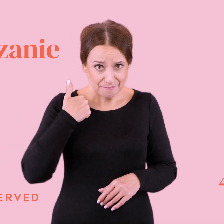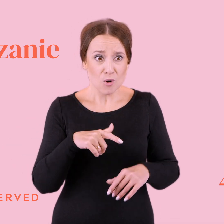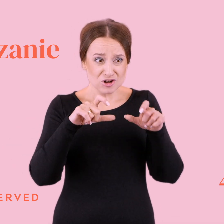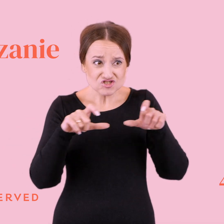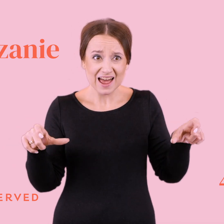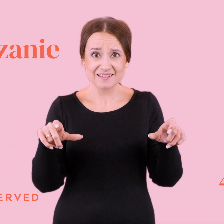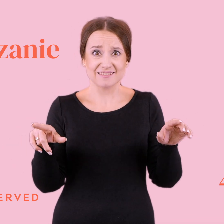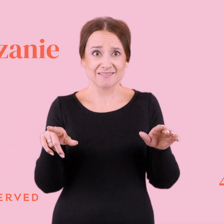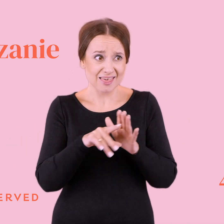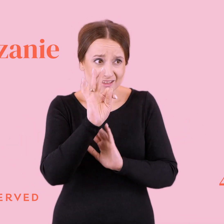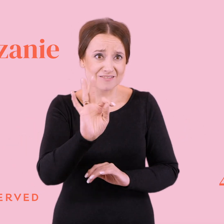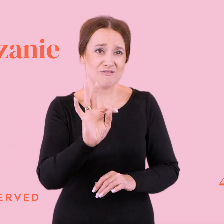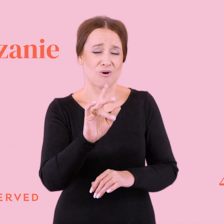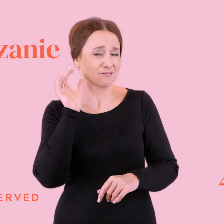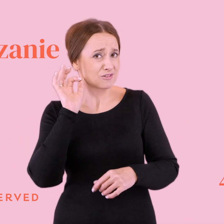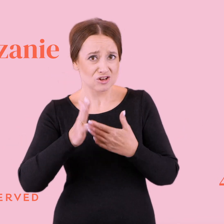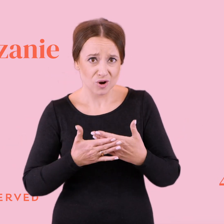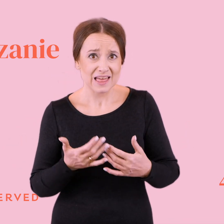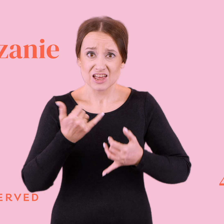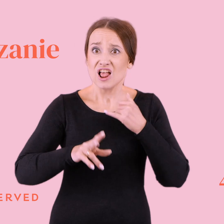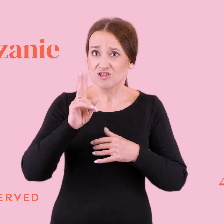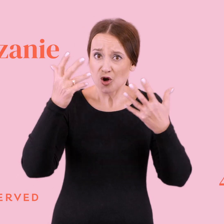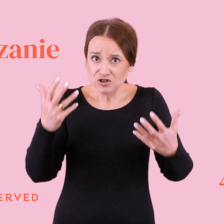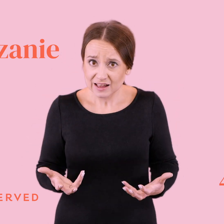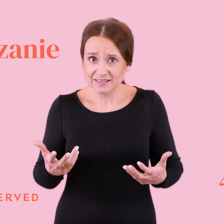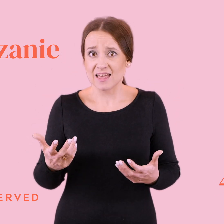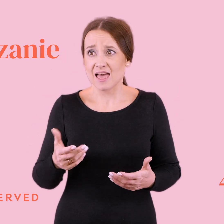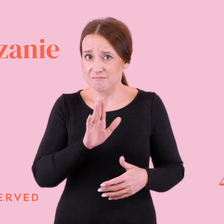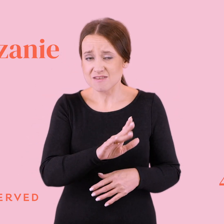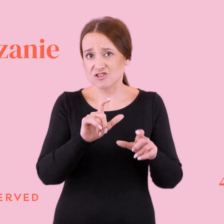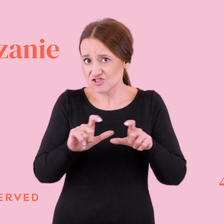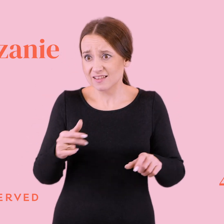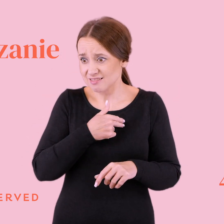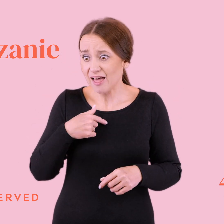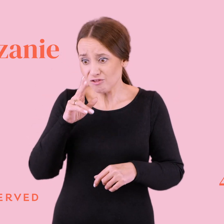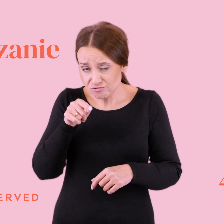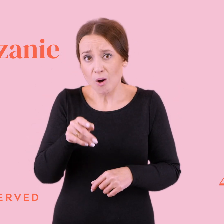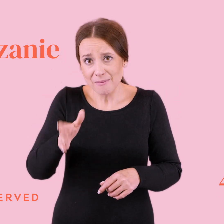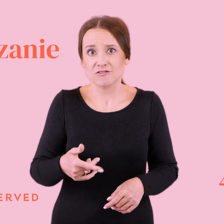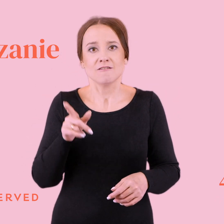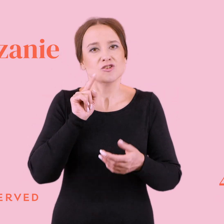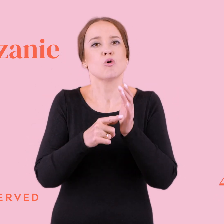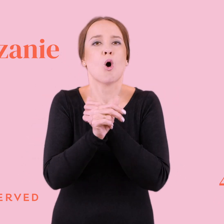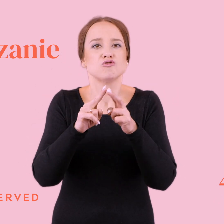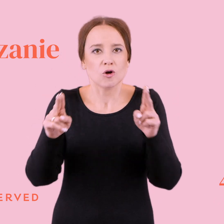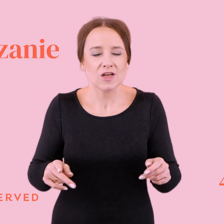dla Michelle Obamy. Jak ktoś chce mieć dla nas czas, to będzie miał ten czas. No. O tym jest ten odcinek. Że po pierwsze,